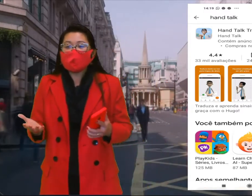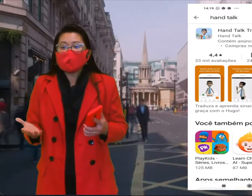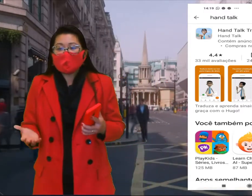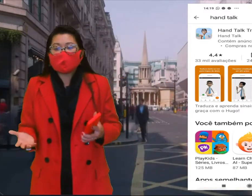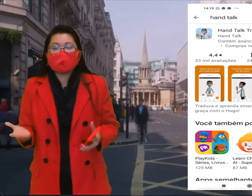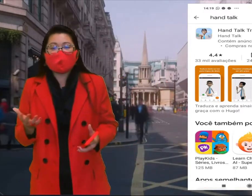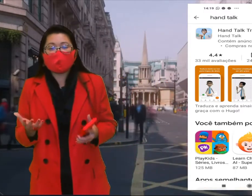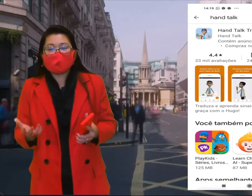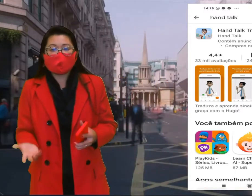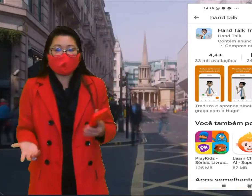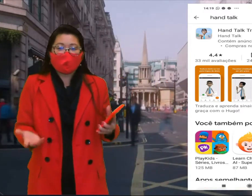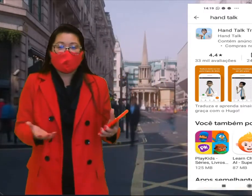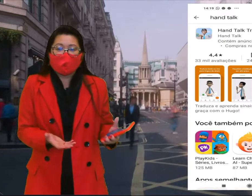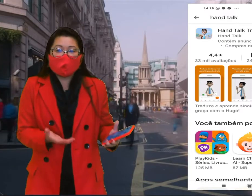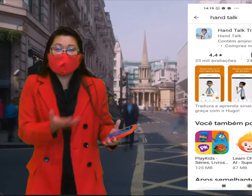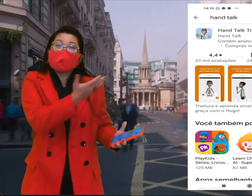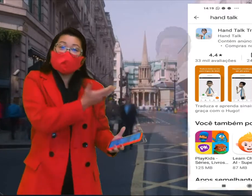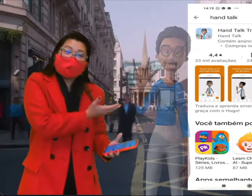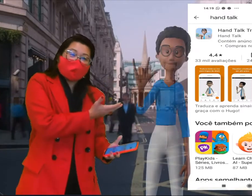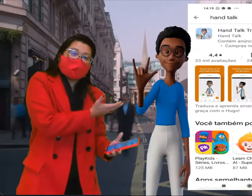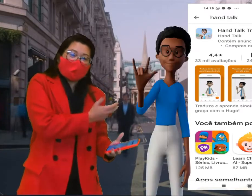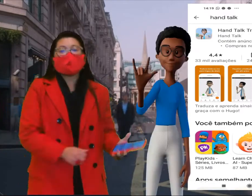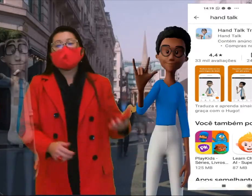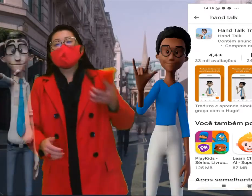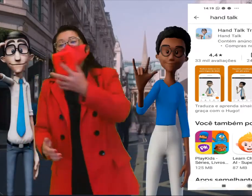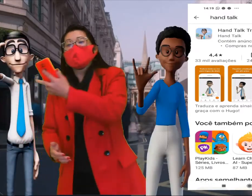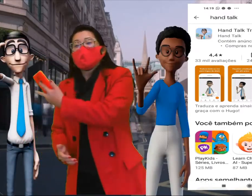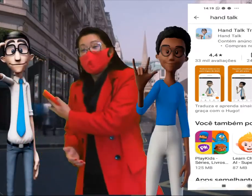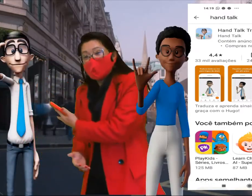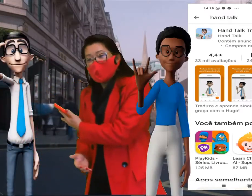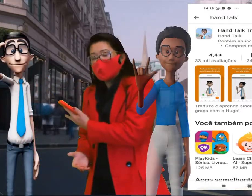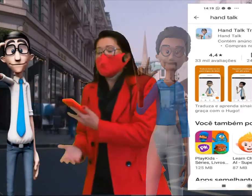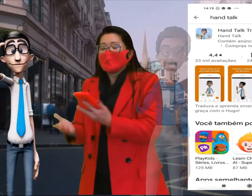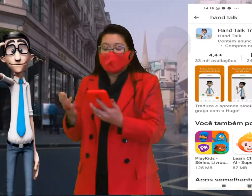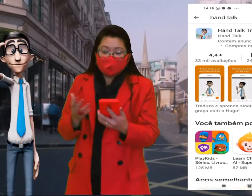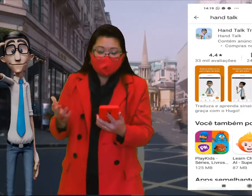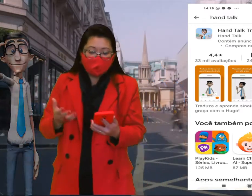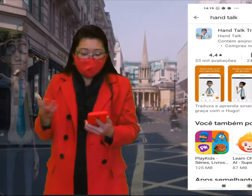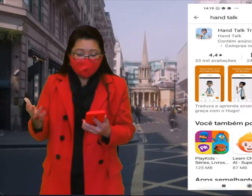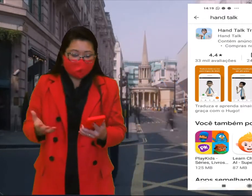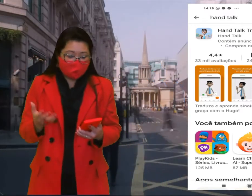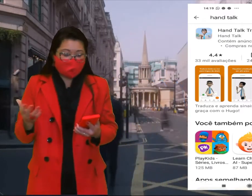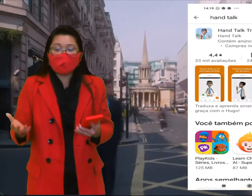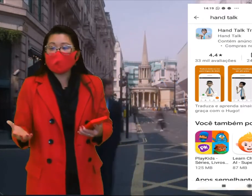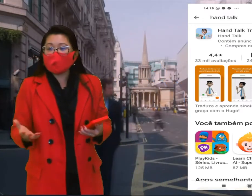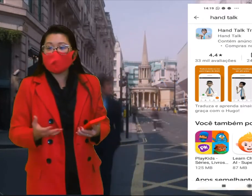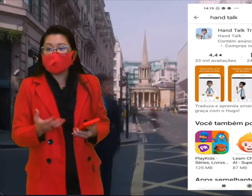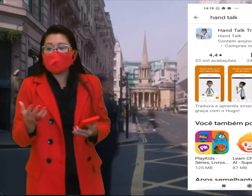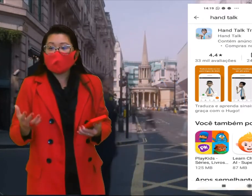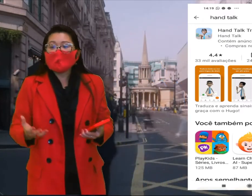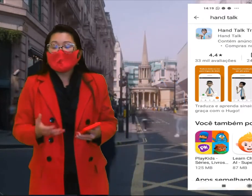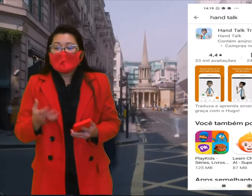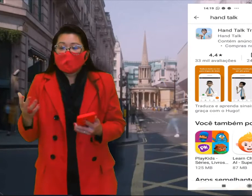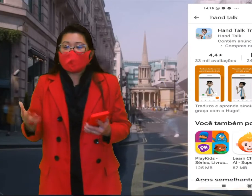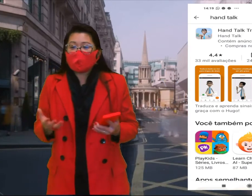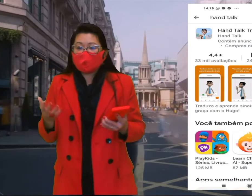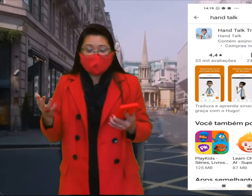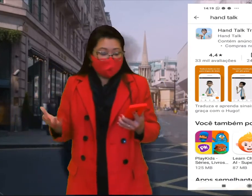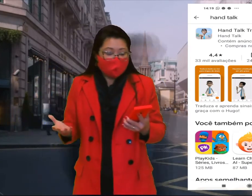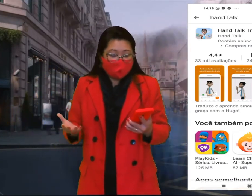selecionar tanto a Maya como o Hugo, para que possa aí de alguma forma os auxiliar